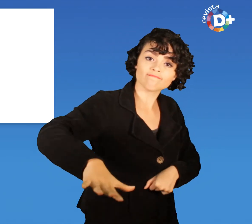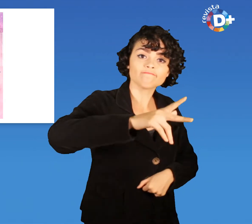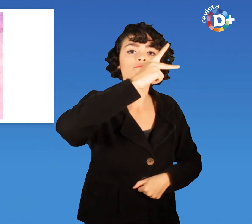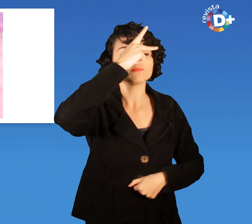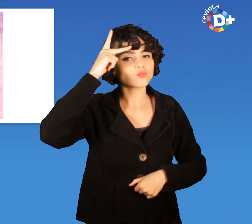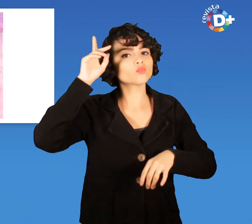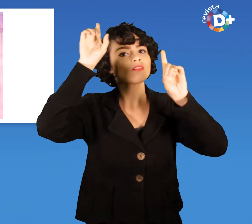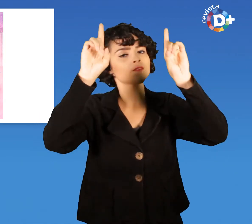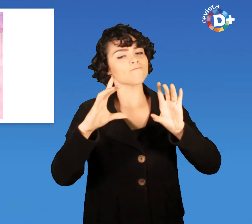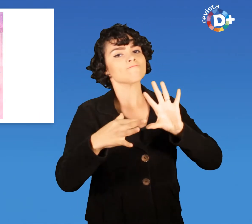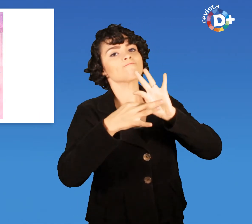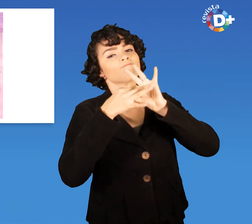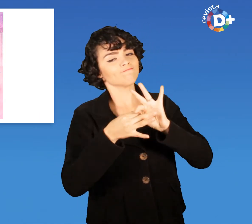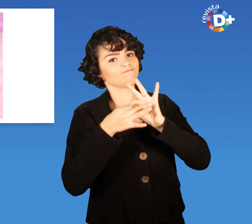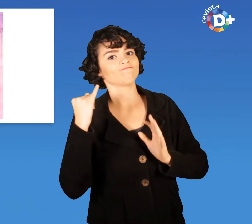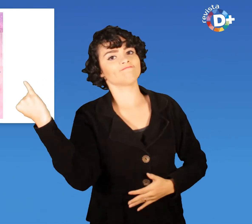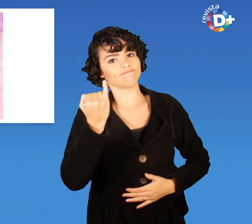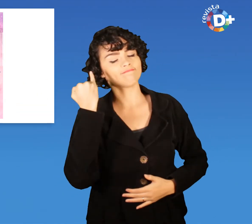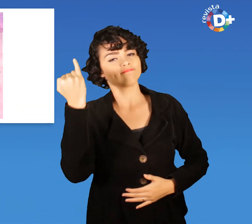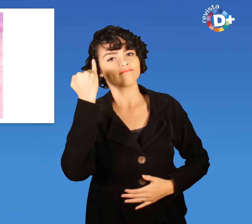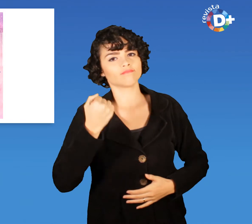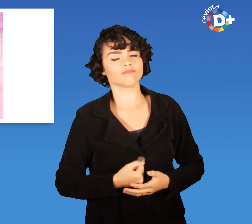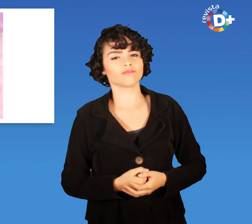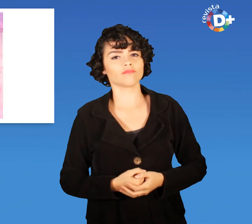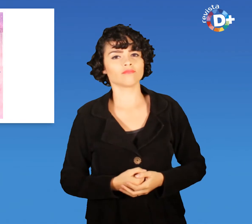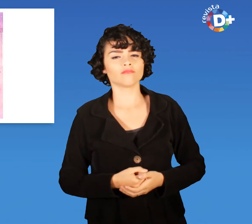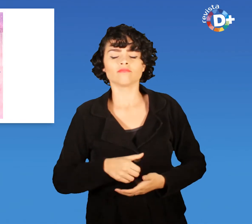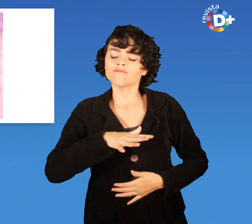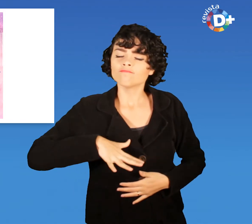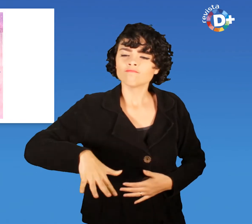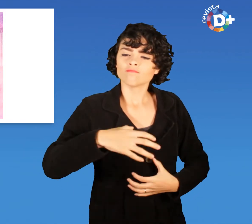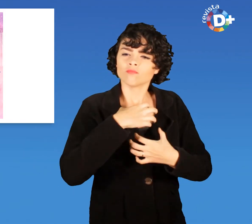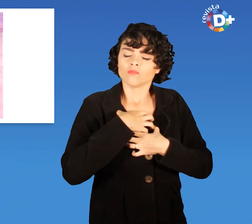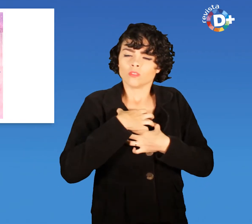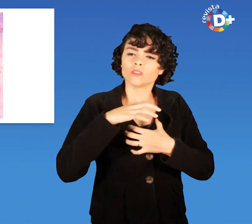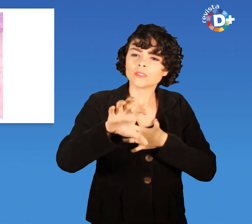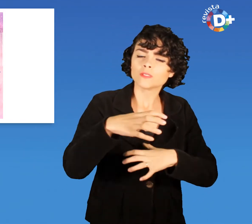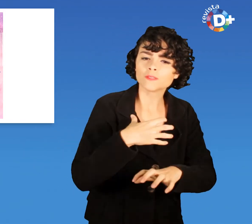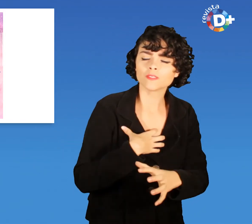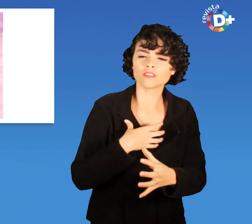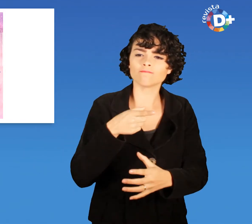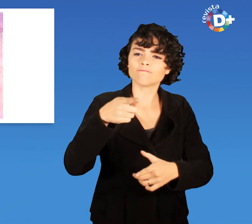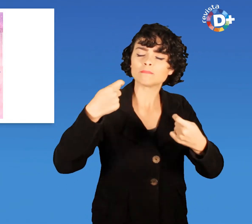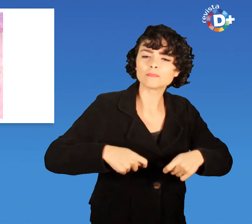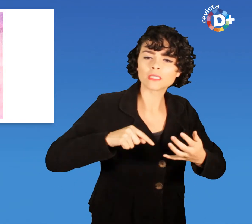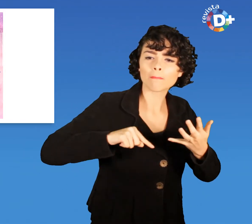Temos que sentir a pulsação da comunidade, suas demandas, o que está